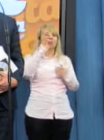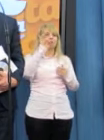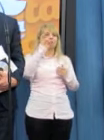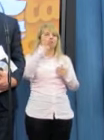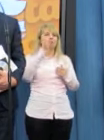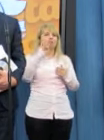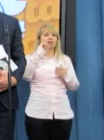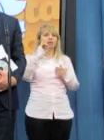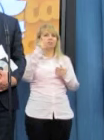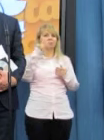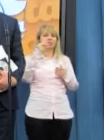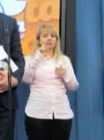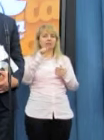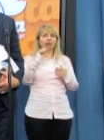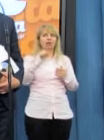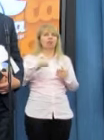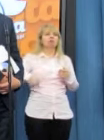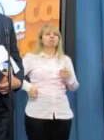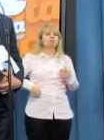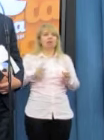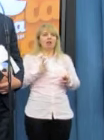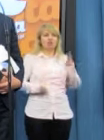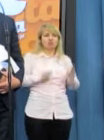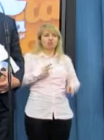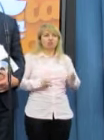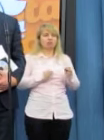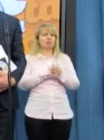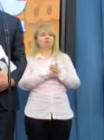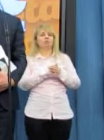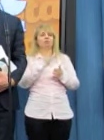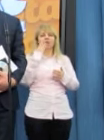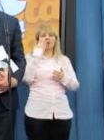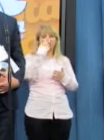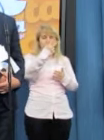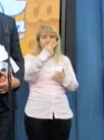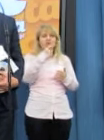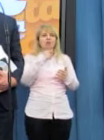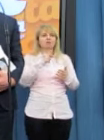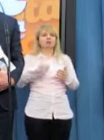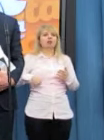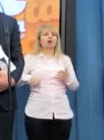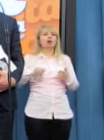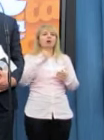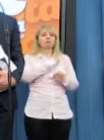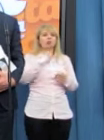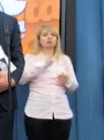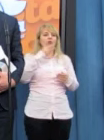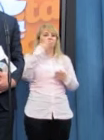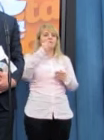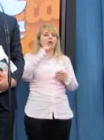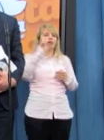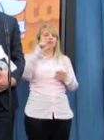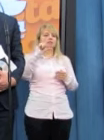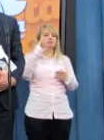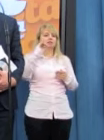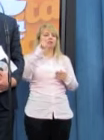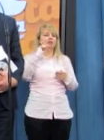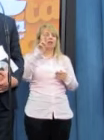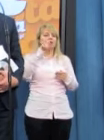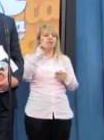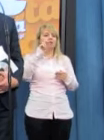widok Jarosława Kaczyńskiego, widok posła Macierewicza i wielu innych